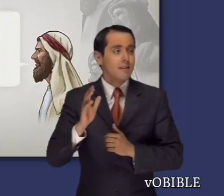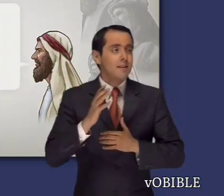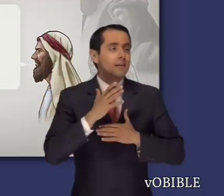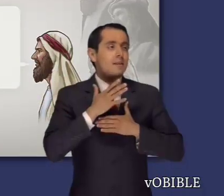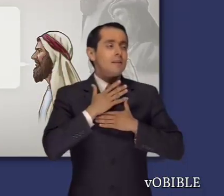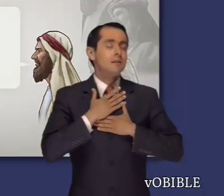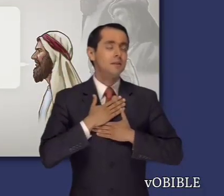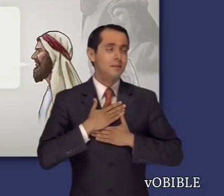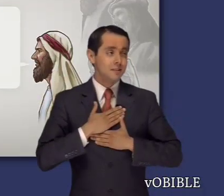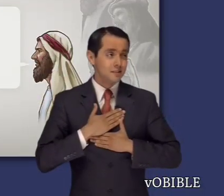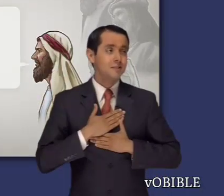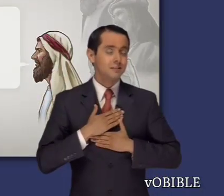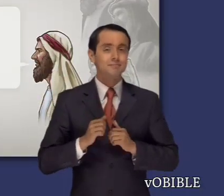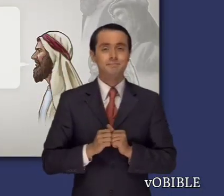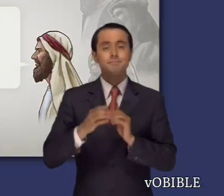sabiamente.